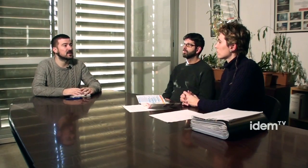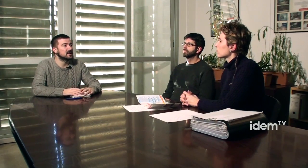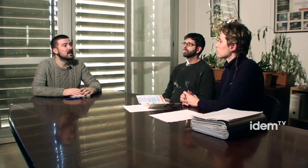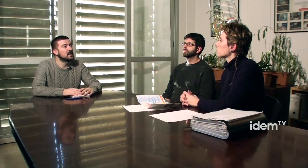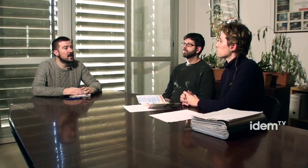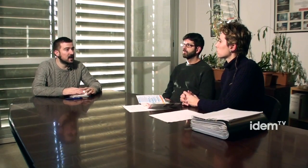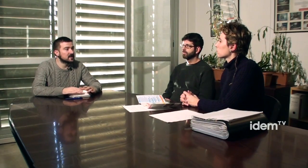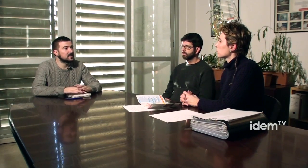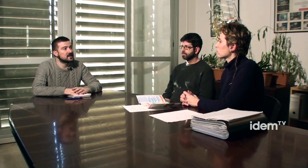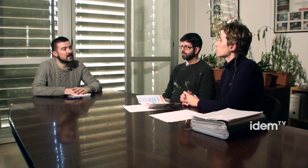que té aquesta entitat.